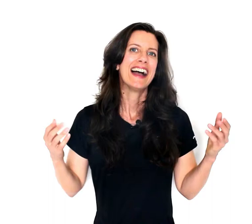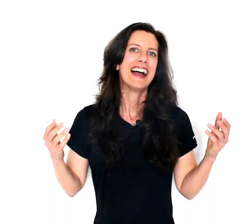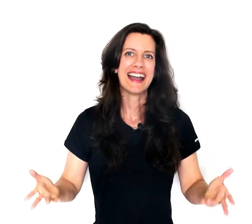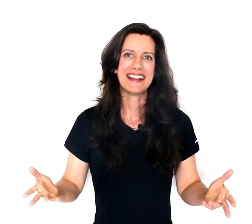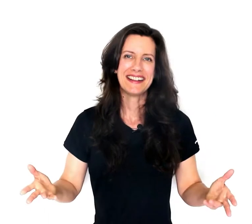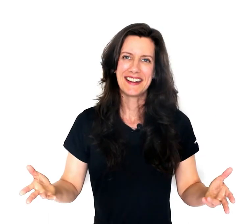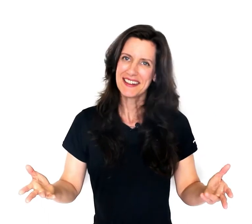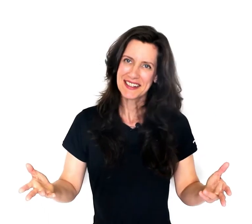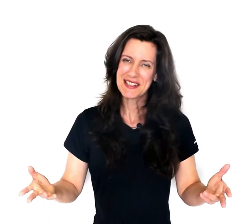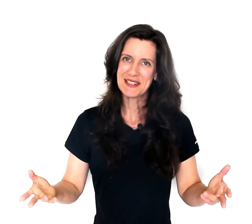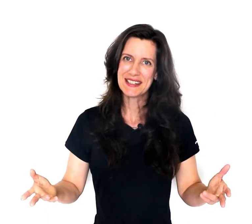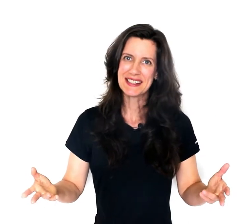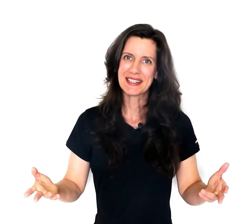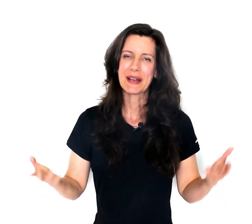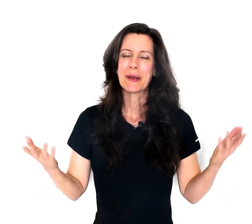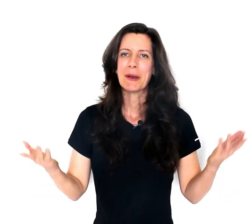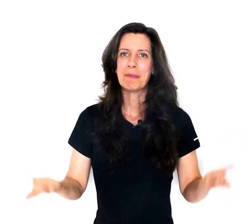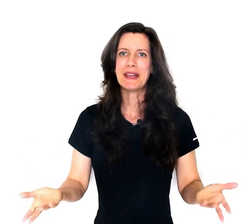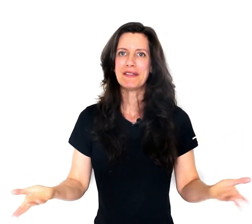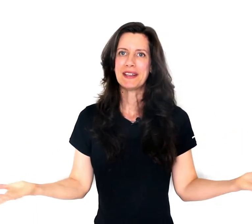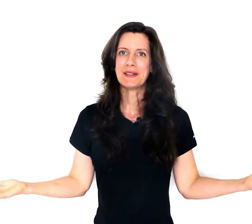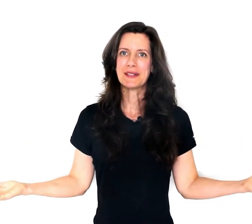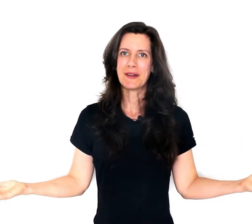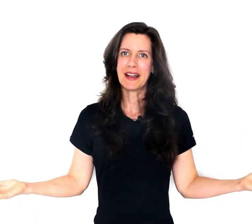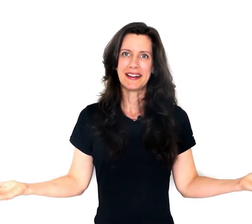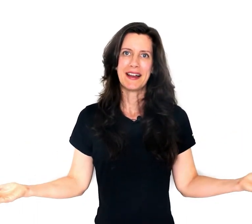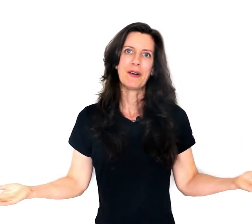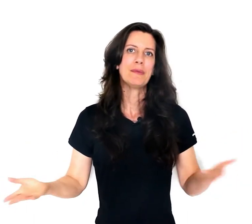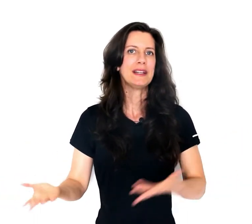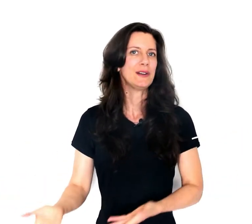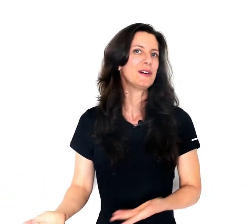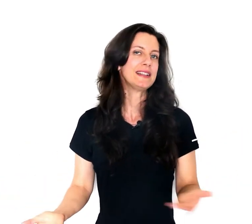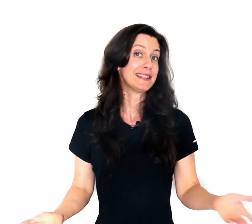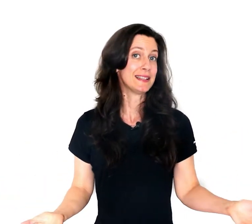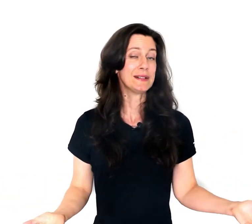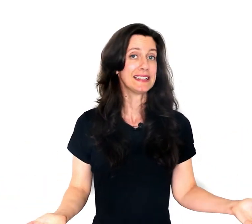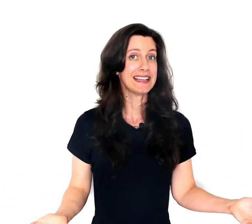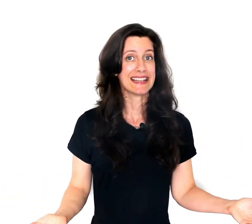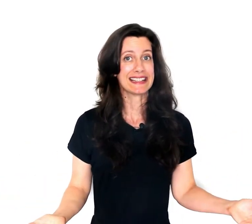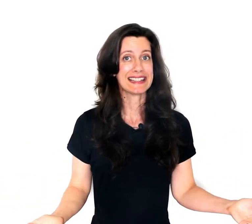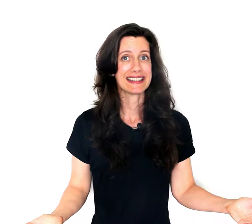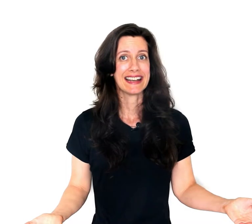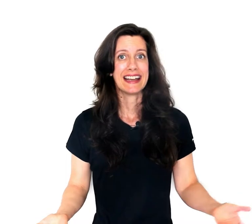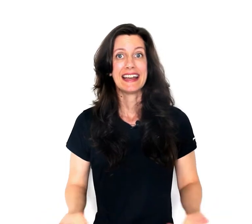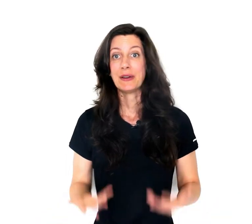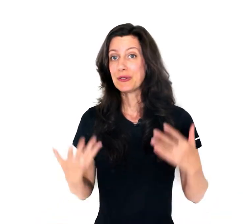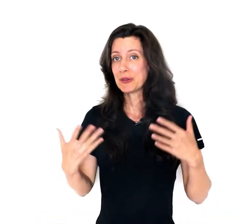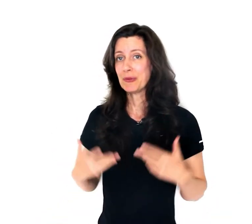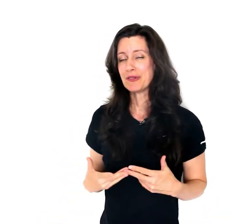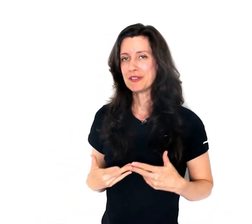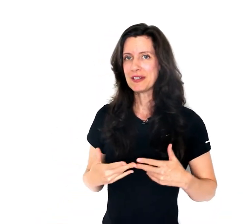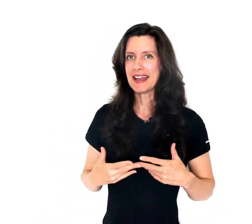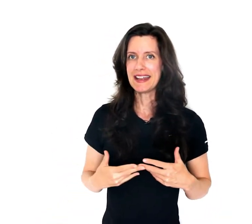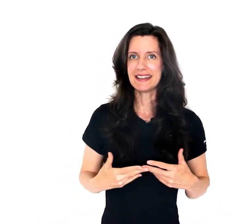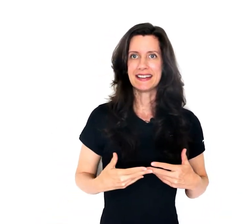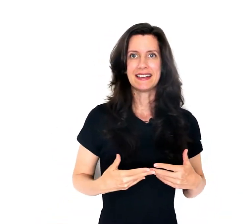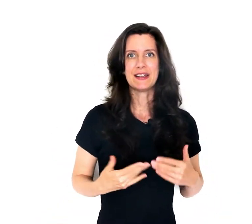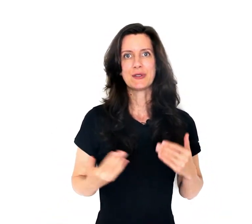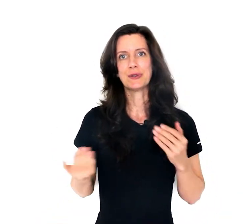Hi there English students! Bem-vindos ao canal Melhore Seu Inglês! Eu sou a professora Erika e junto